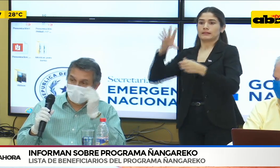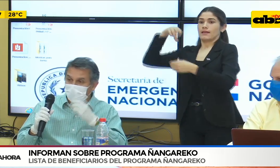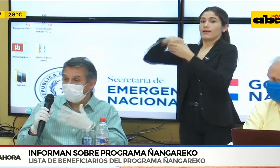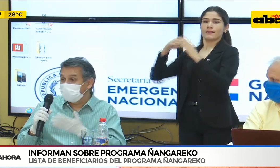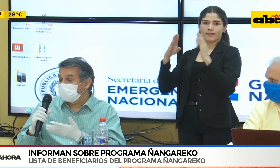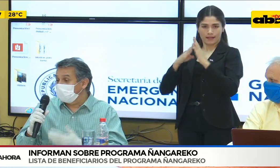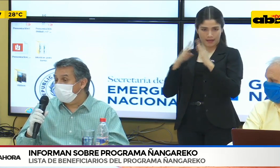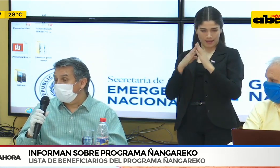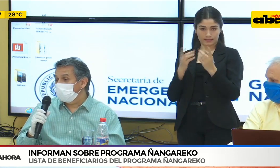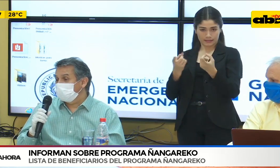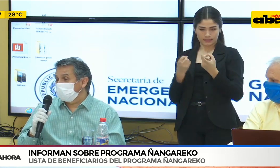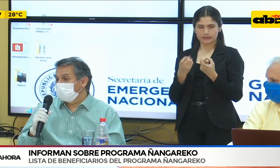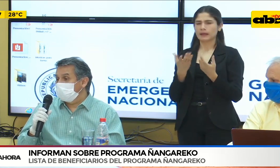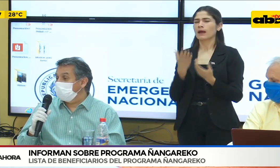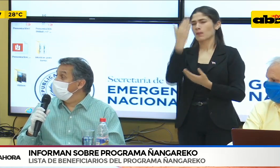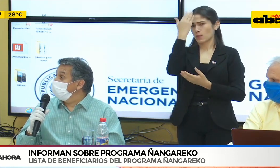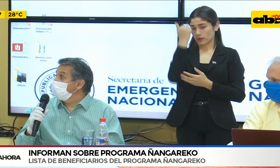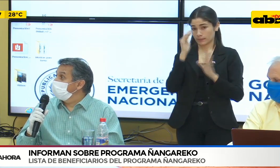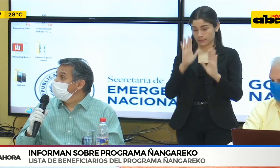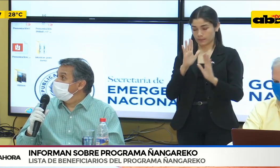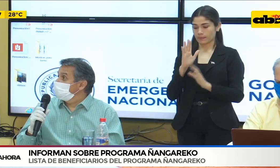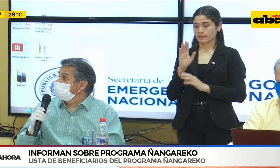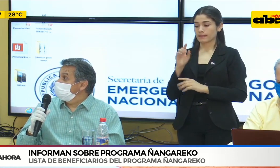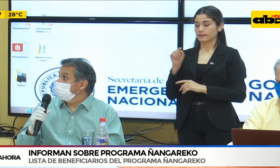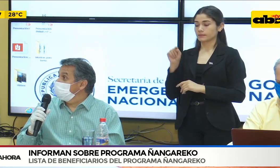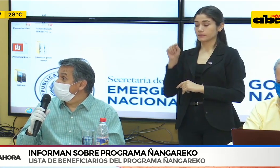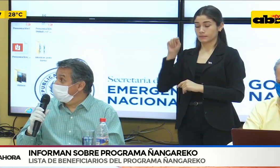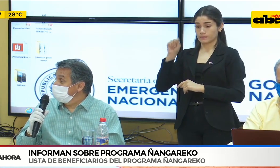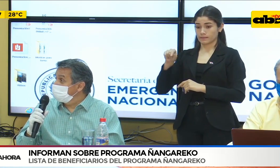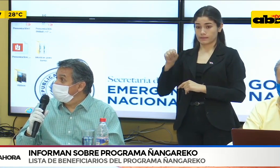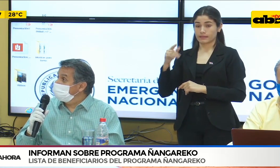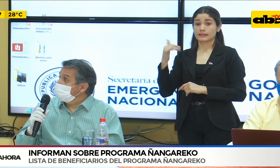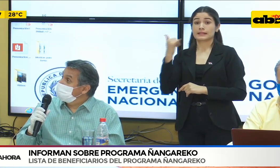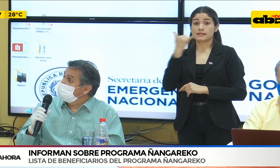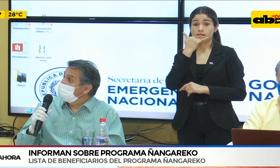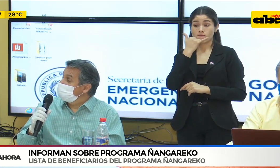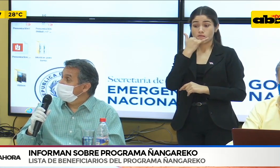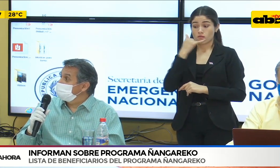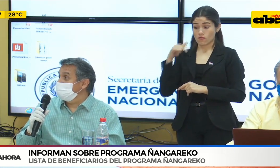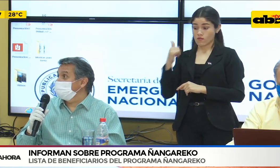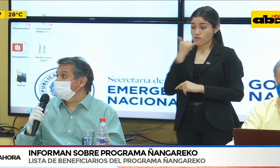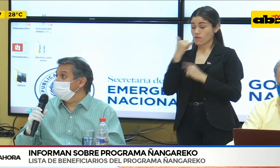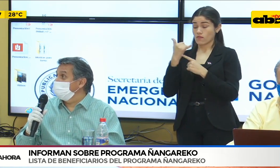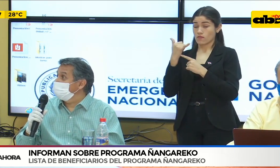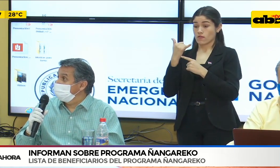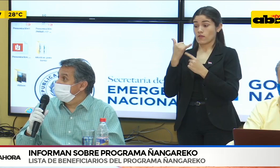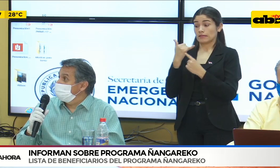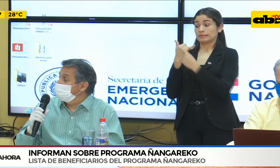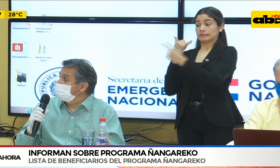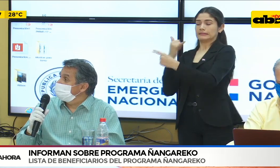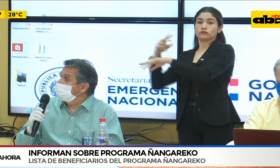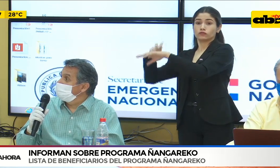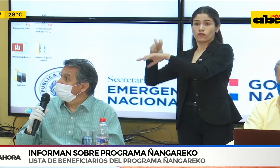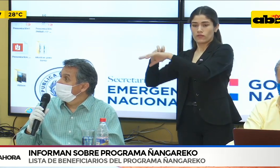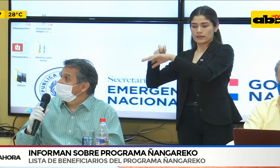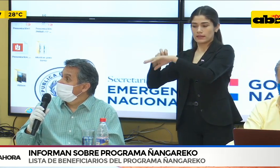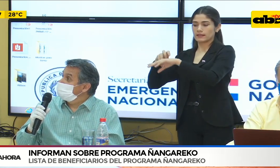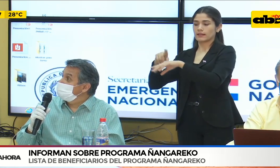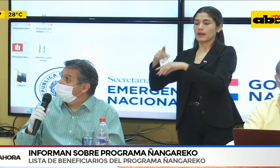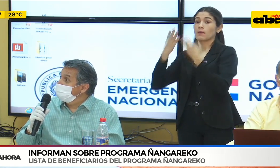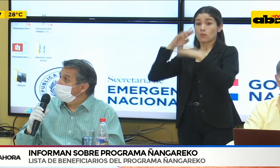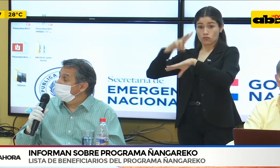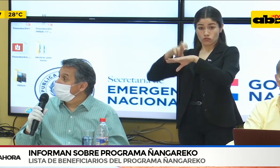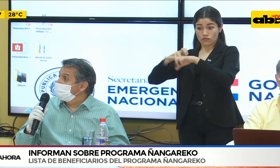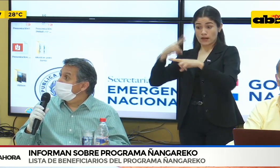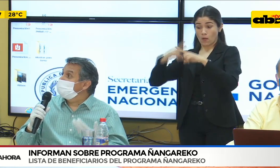En el teléfono que ella dio, se notifica y una empresa, ya sea tío, personal o